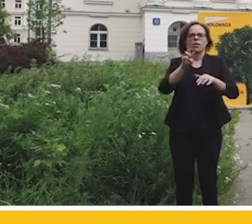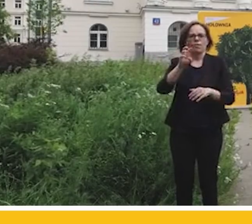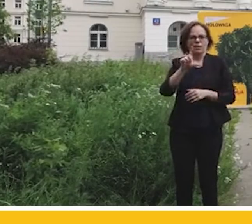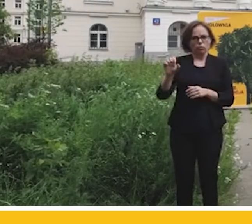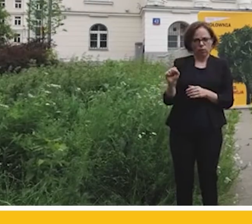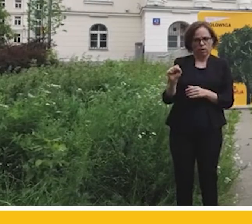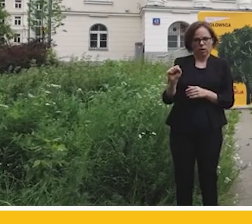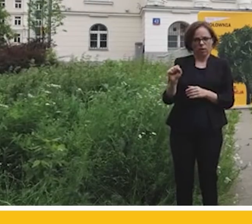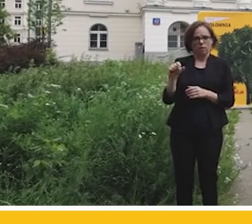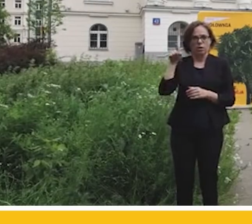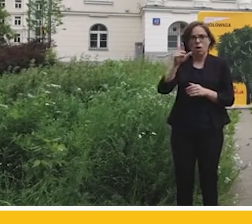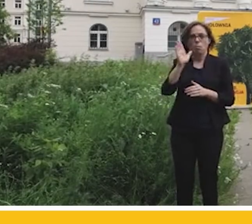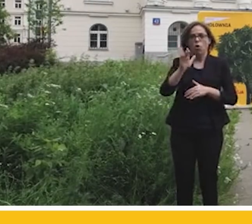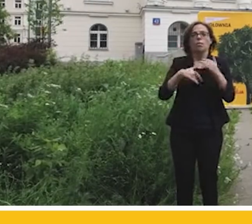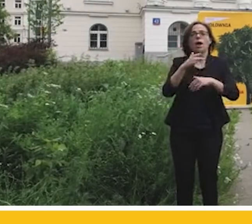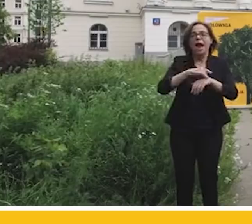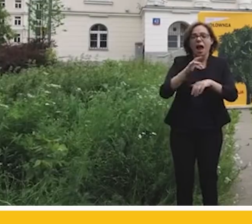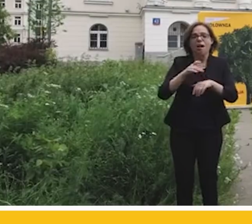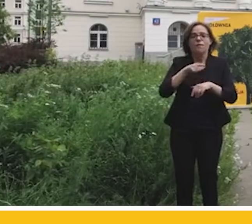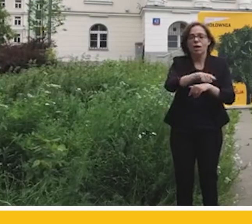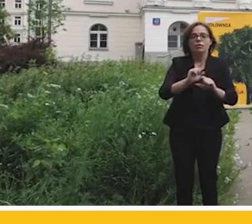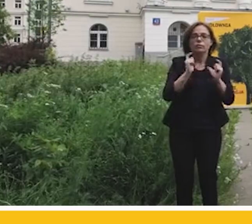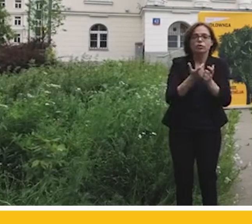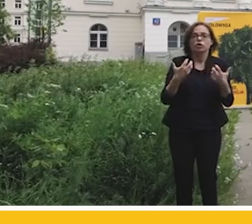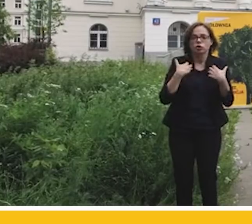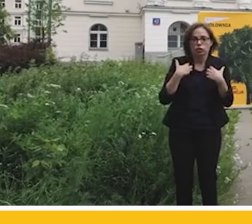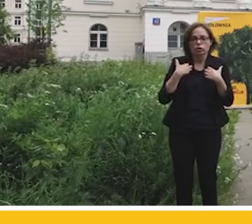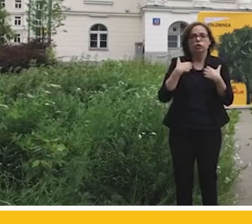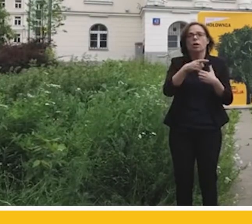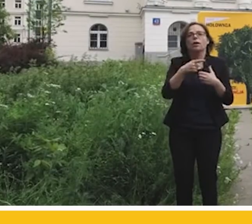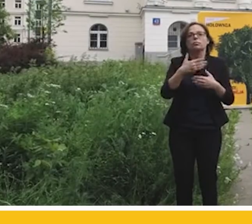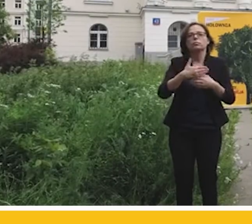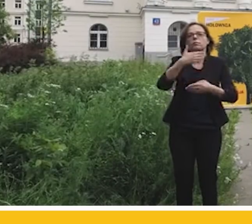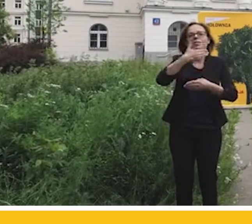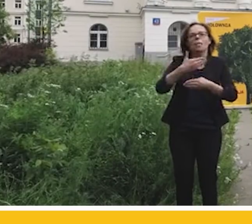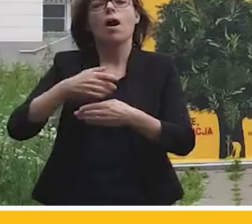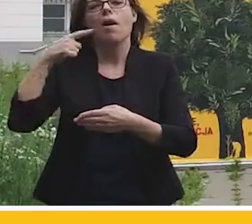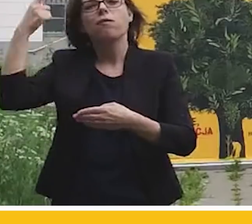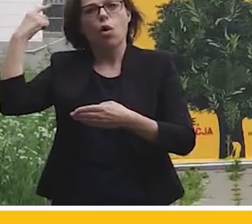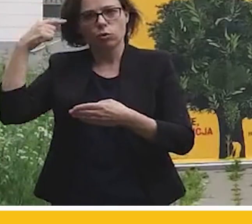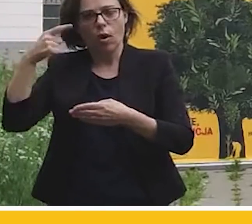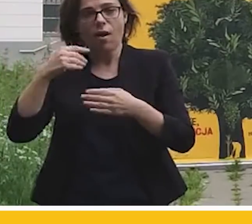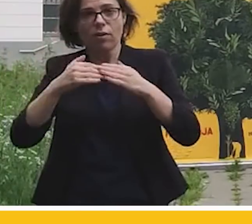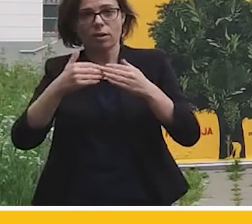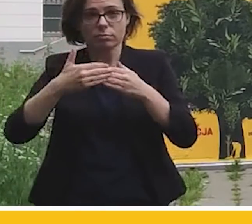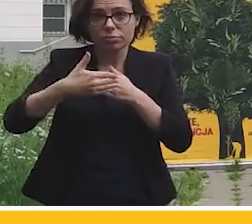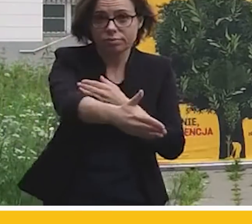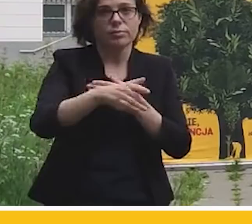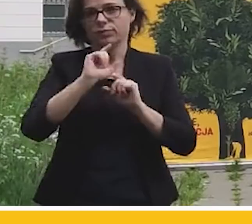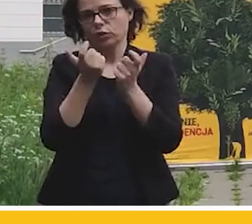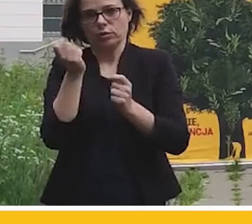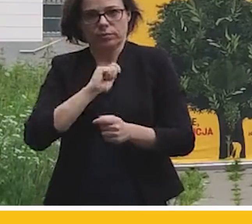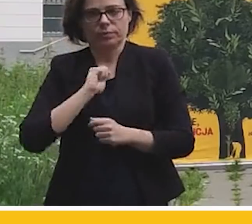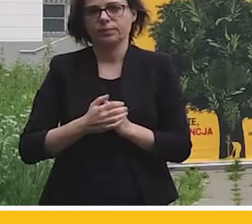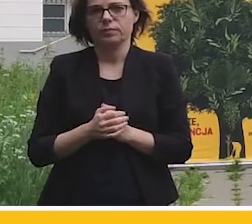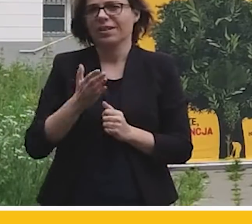doprowadzając do spustoszenia tego wszystkiego, co znajdowało się poniżej tamy na Włocławku. Nie wiem, skąd bierze się w polskich politykach